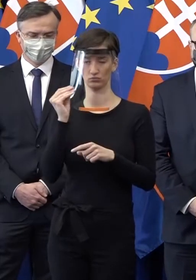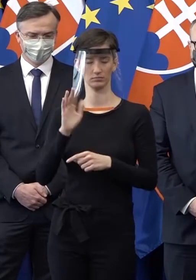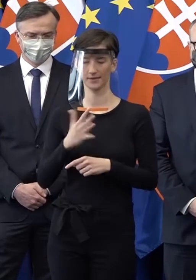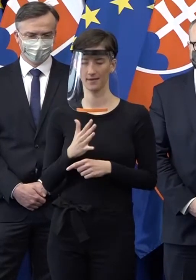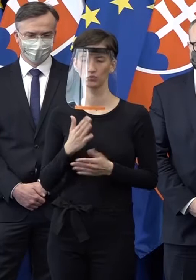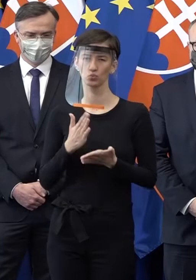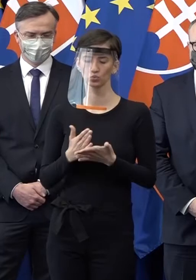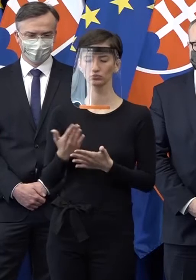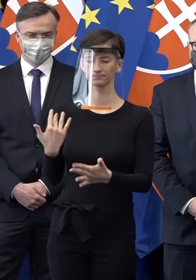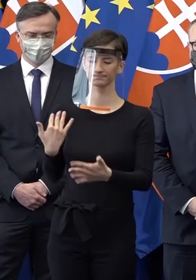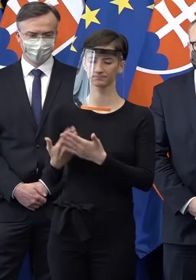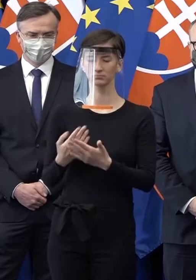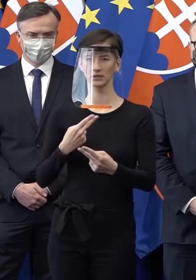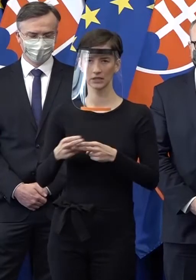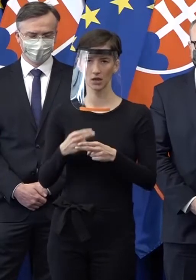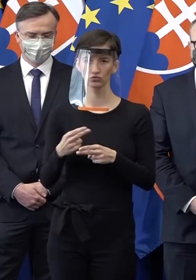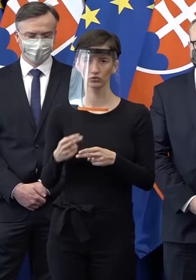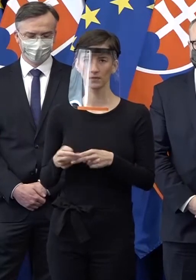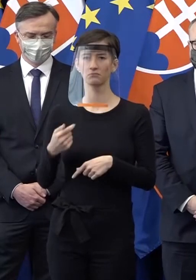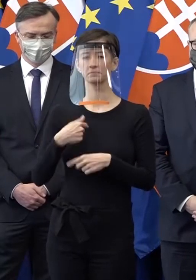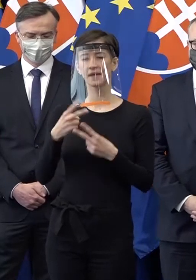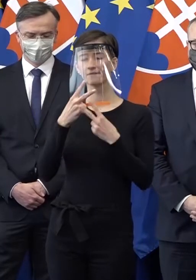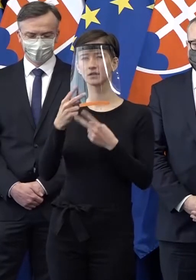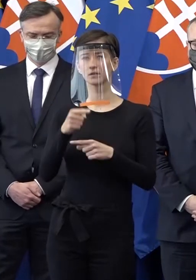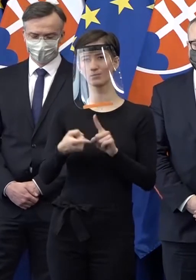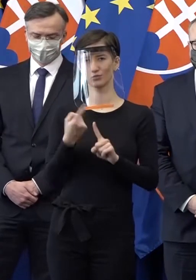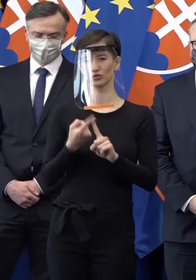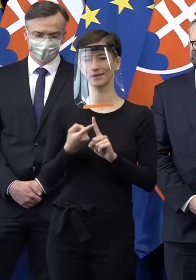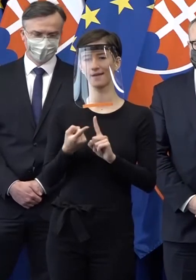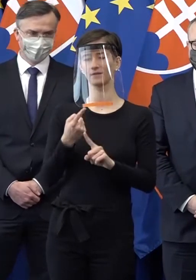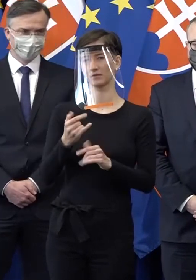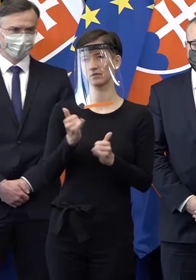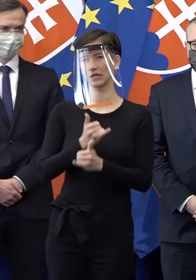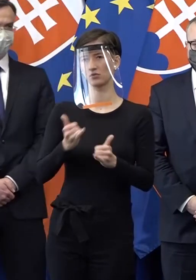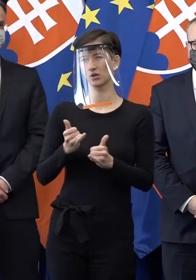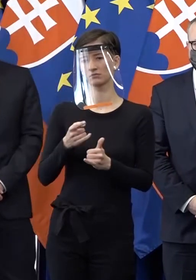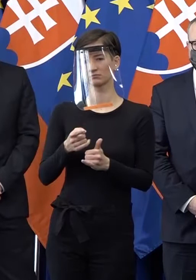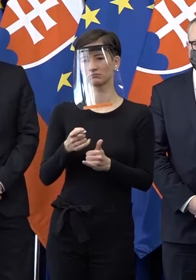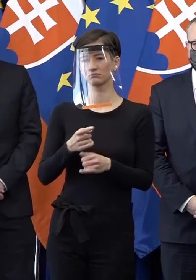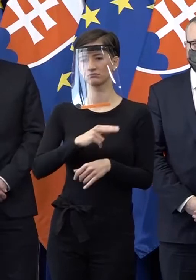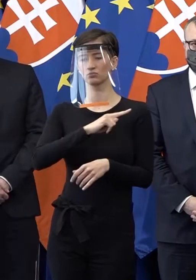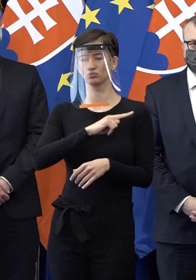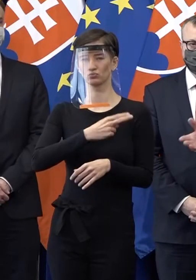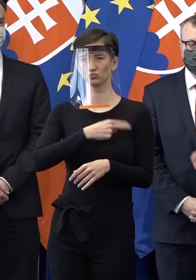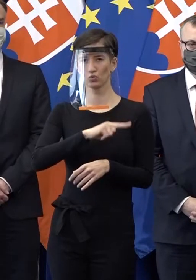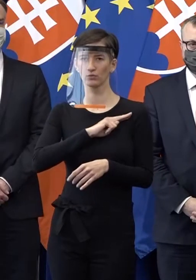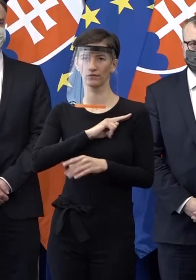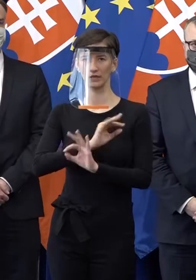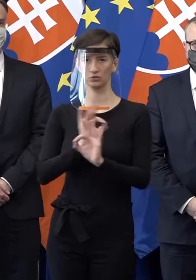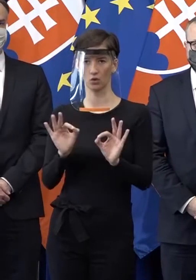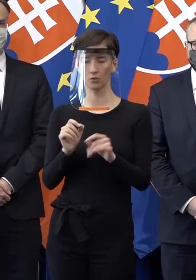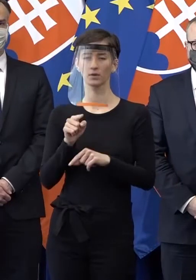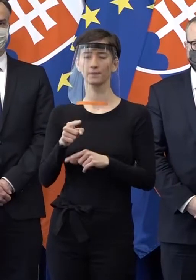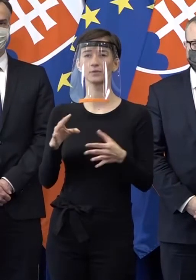čas. Ako som povedal, tie požiadavky považujem za oprávnené, samozrejme za oprávnené vo svojej podstate a na